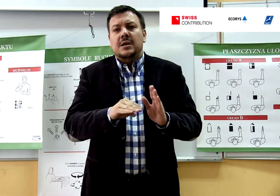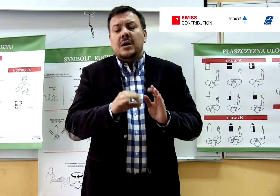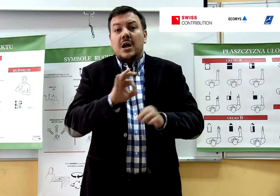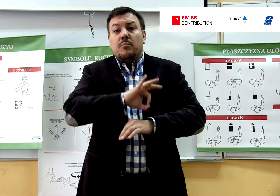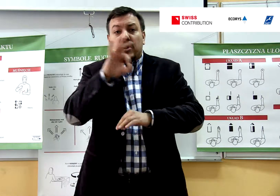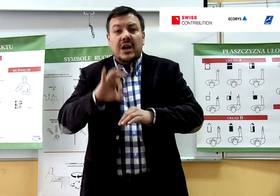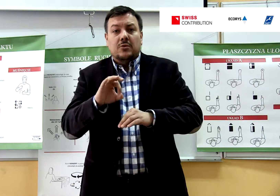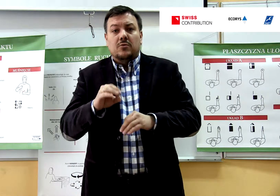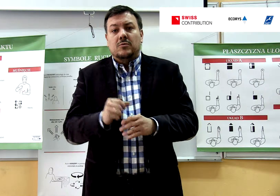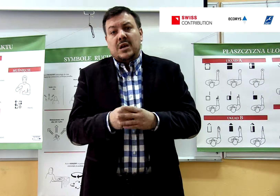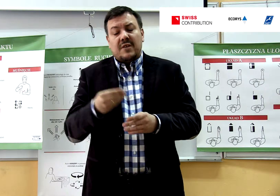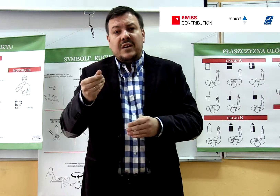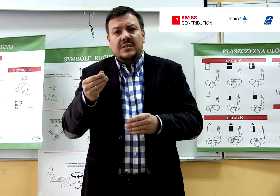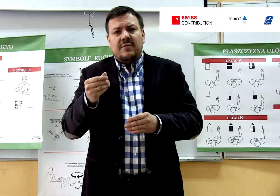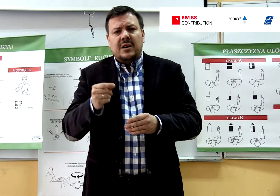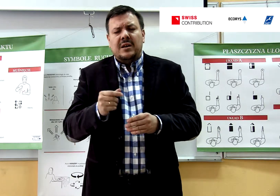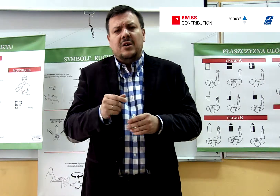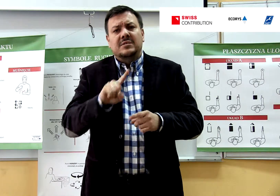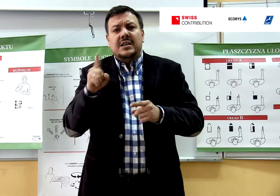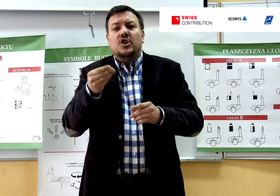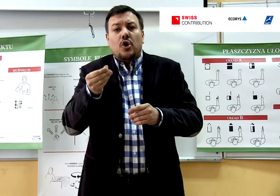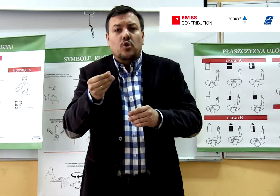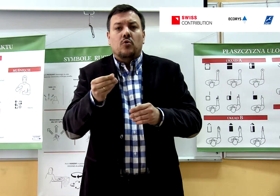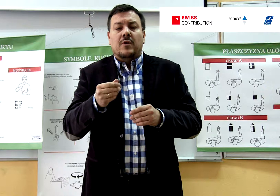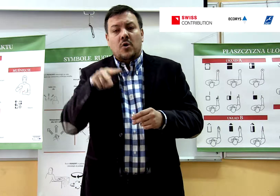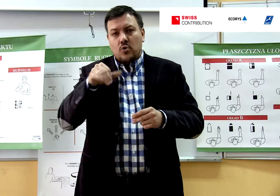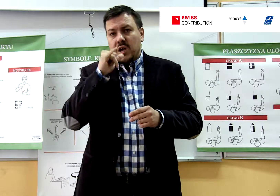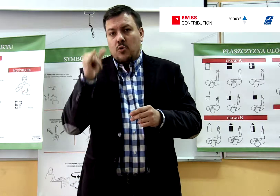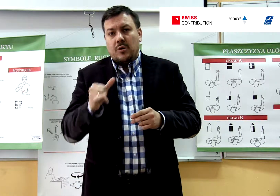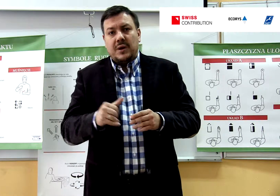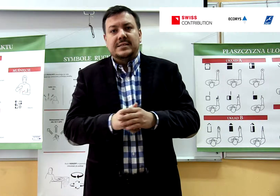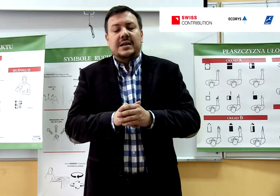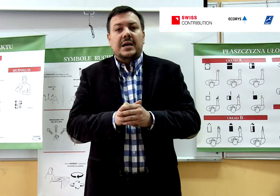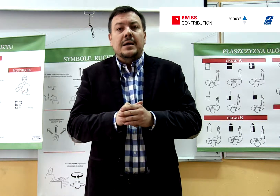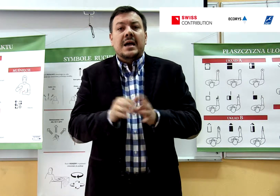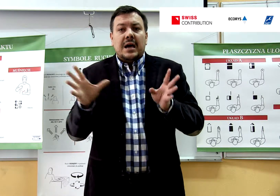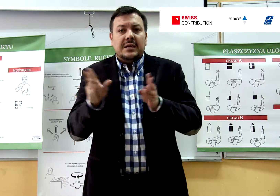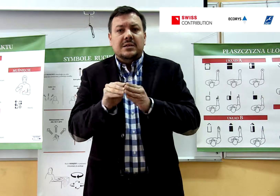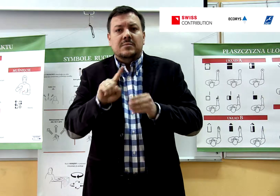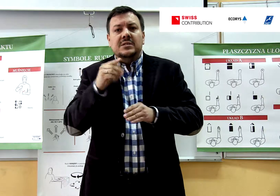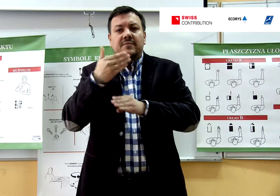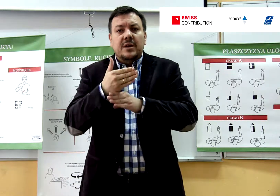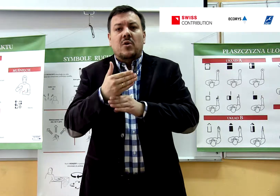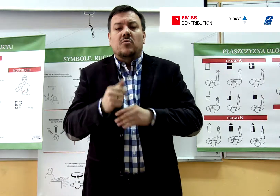projektu finansowanego ze środków Unii Europejskiej razem z firmą